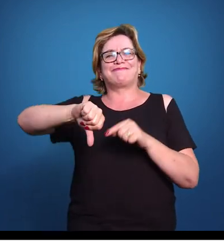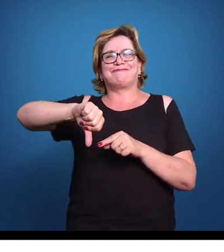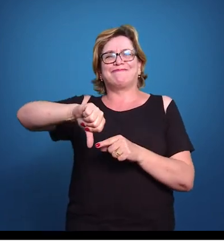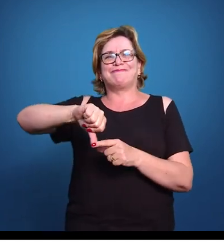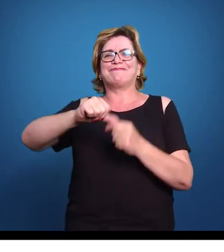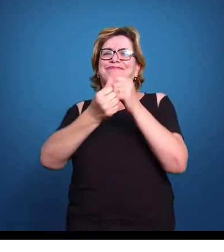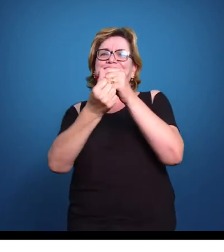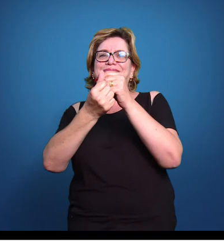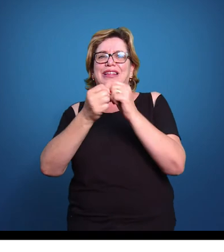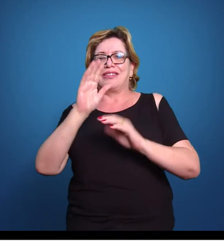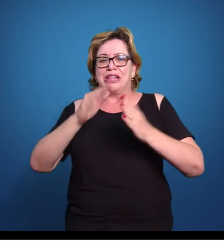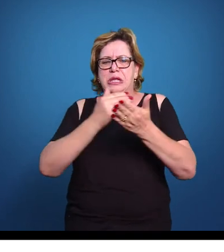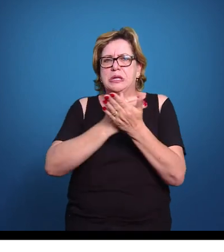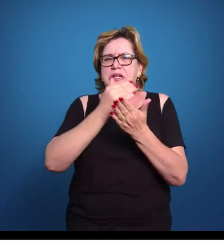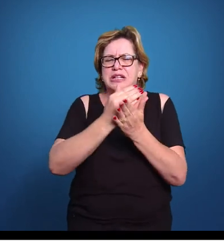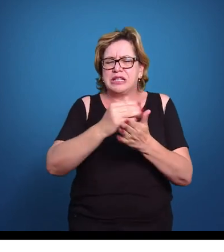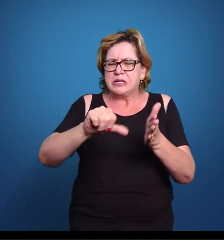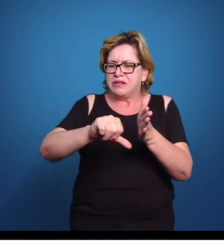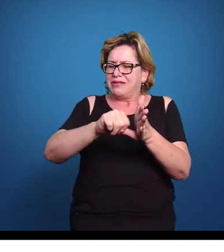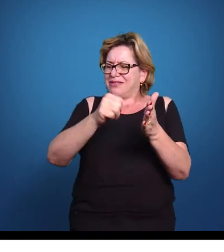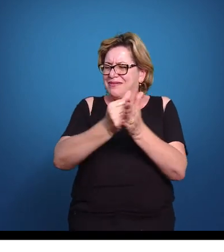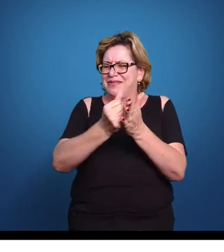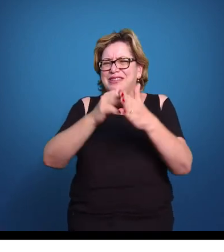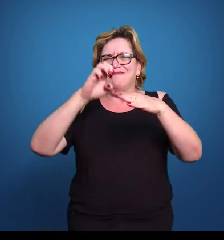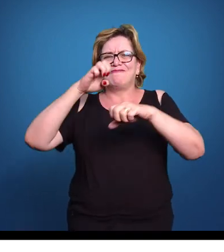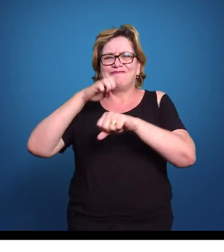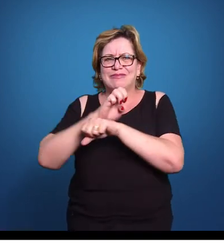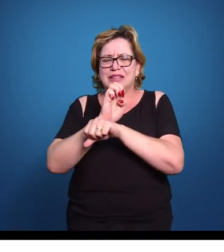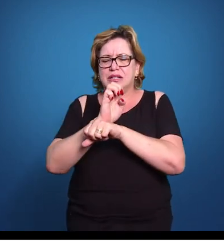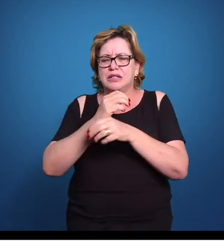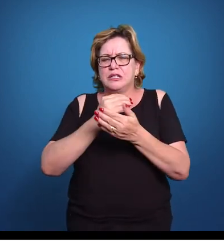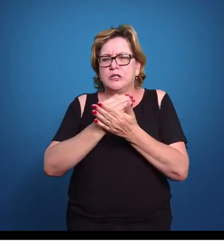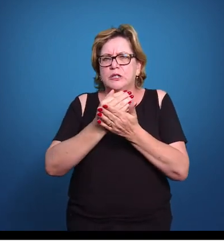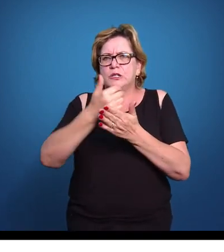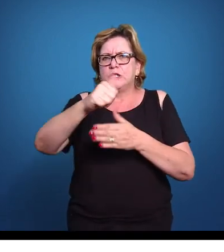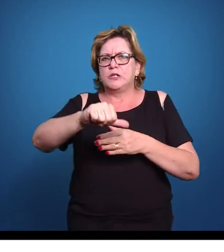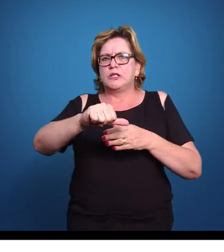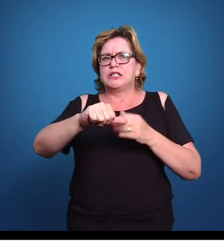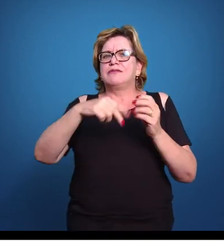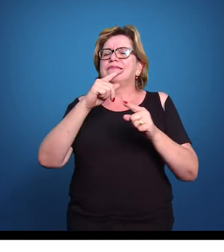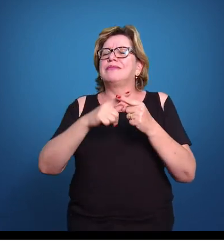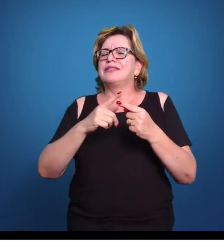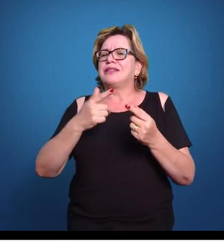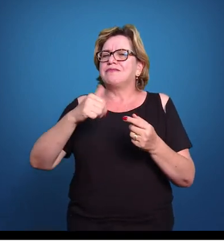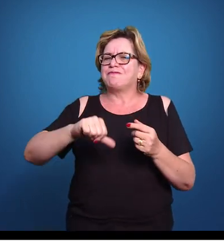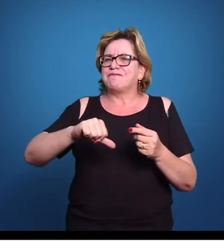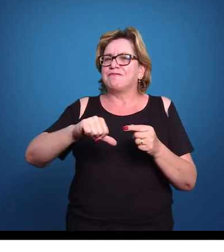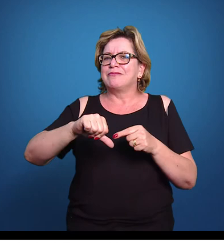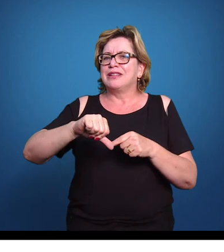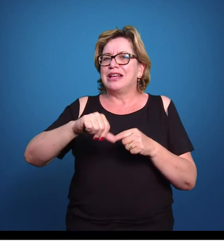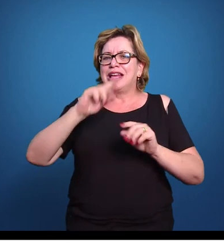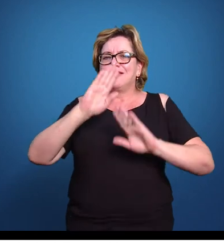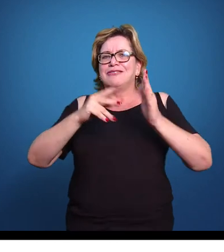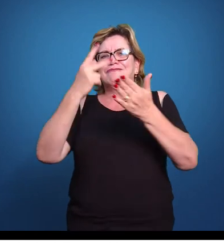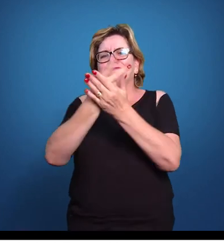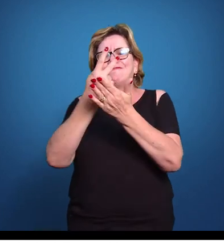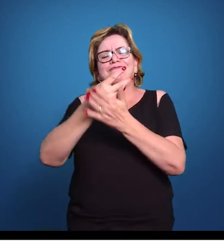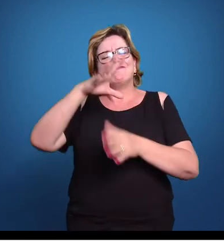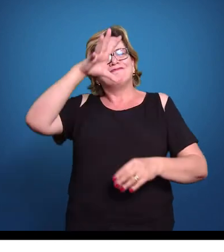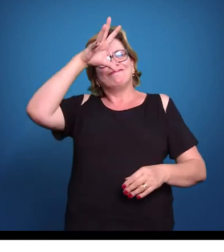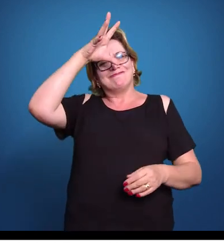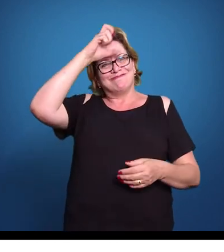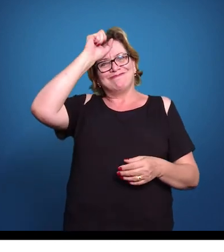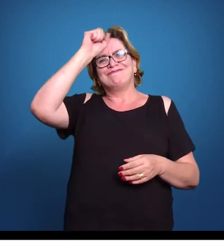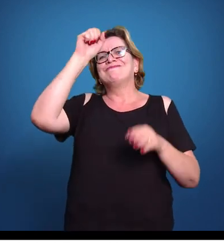sucesso na primeira empreitada, no primeiro empreendimento, mas numa sequência, porque os erros nos ensinam muito mais,